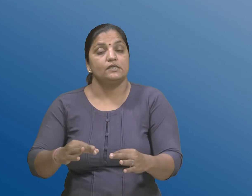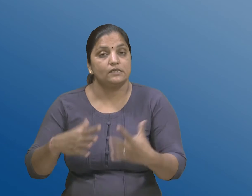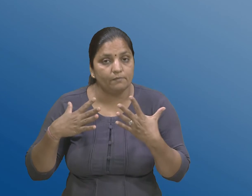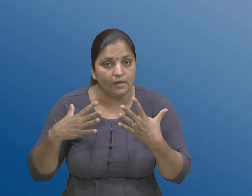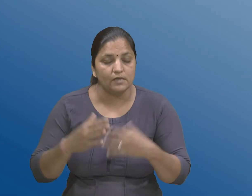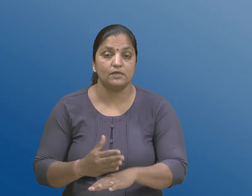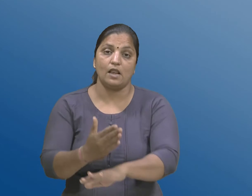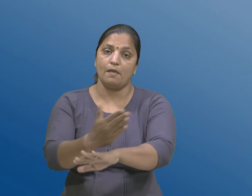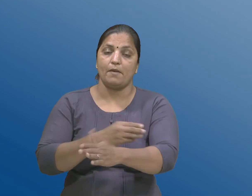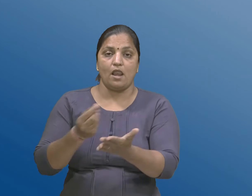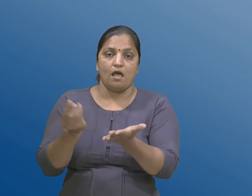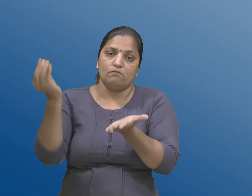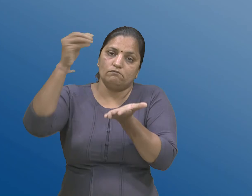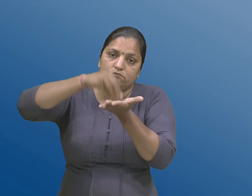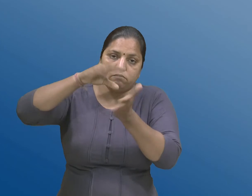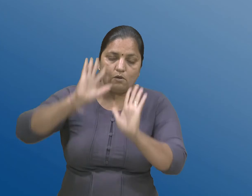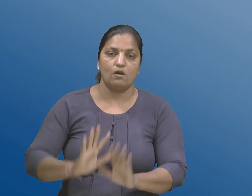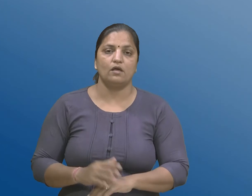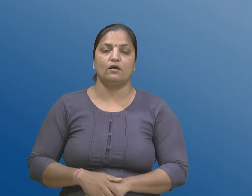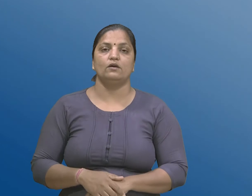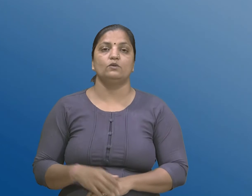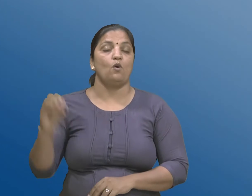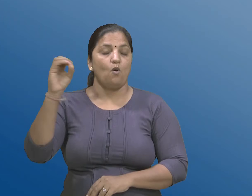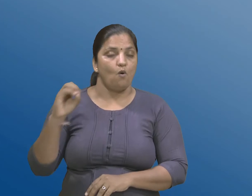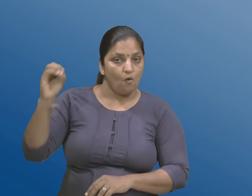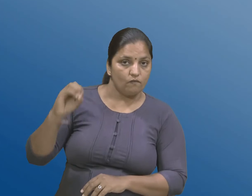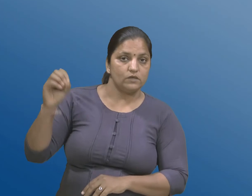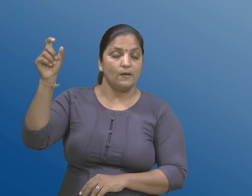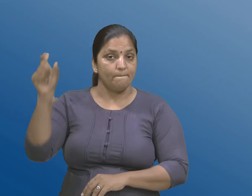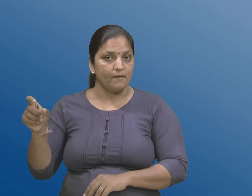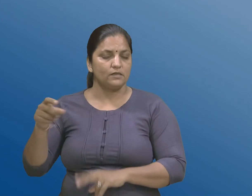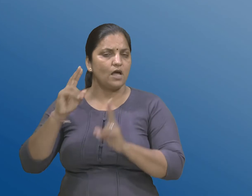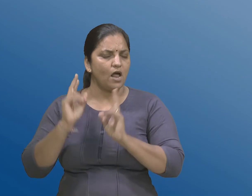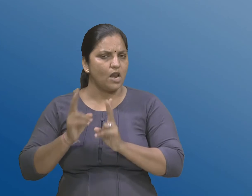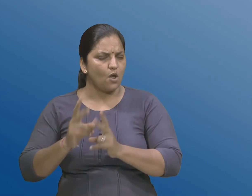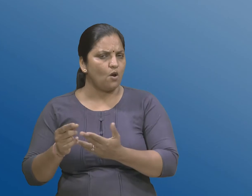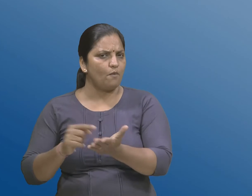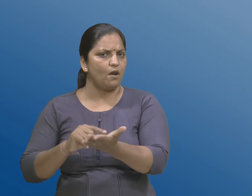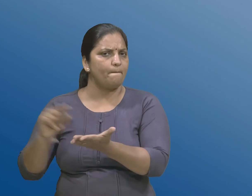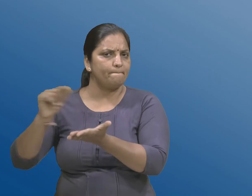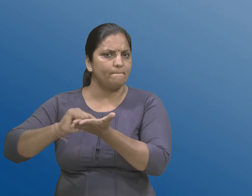उल्लेक करेल सत्ता अधिकारोना सामान्य दिरूपणना पूर्वाह ग्रविना